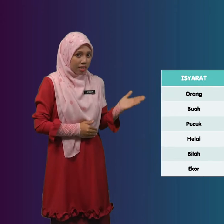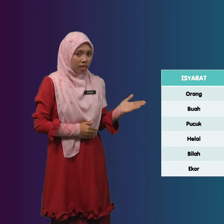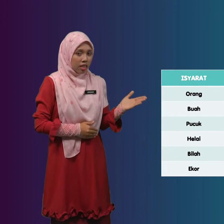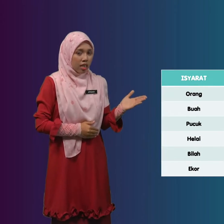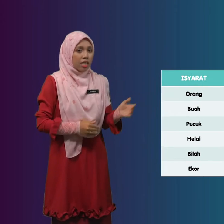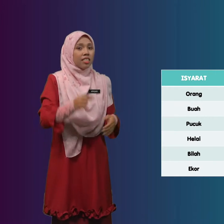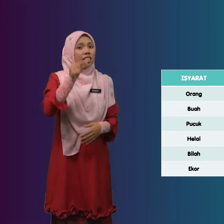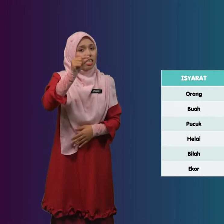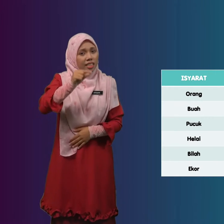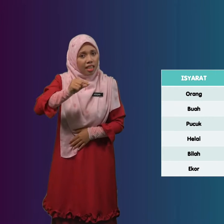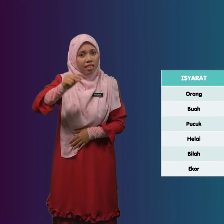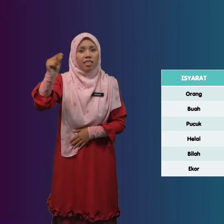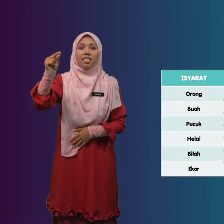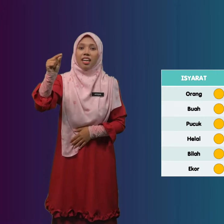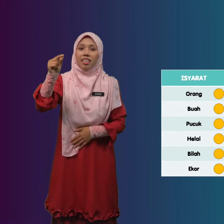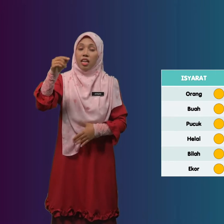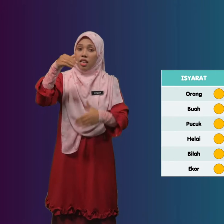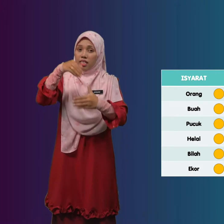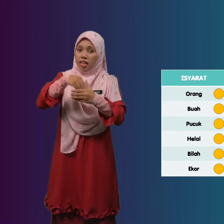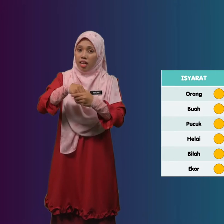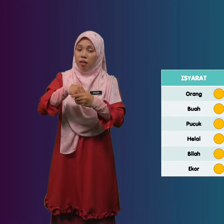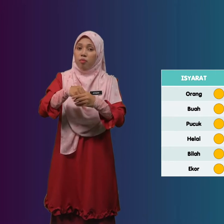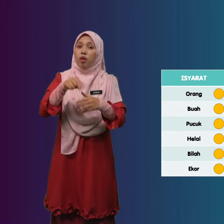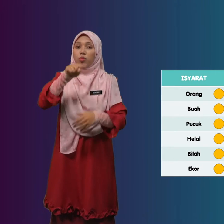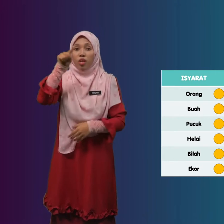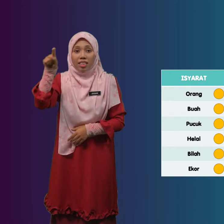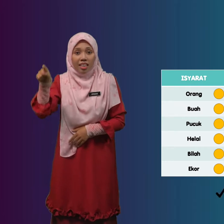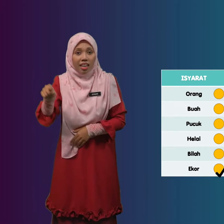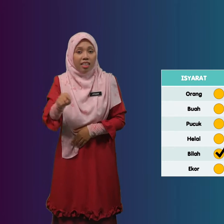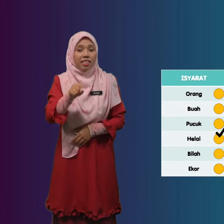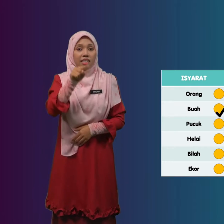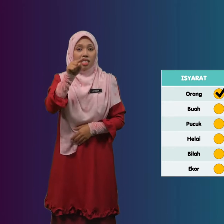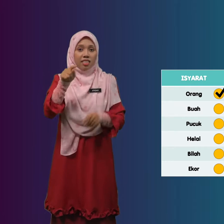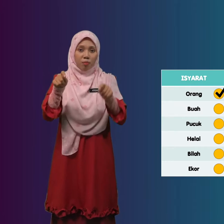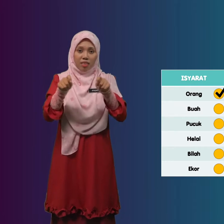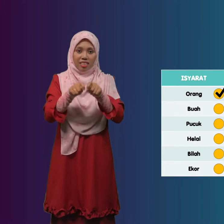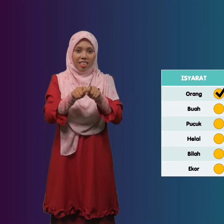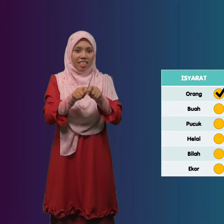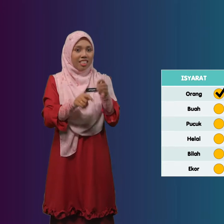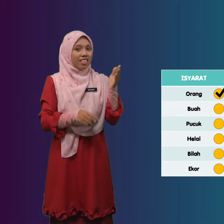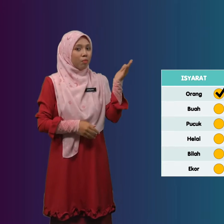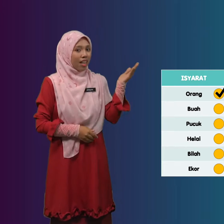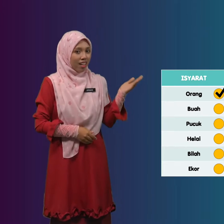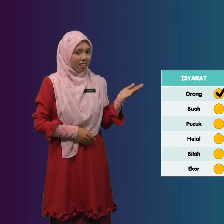Sila Tandakan Dalam Bulatan Seperti Di sebelah